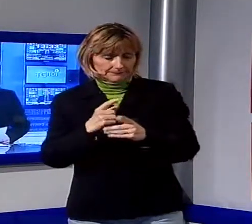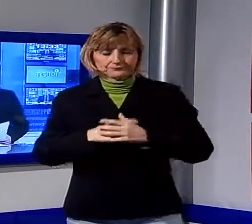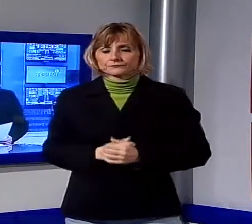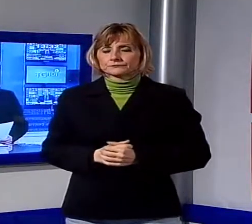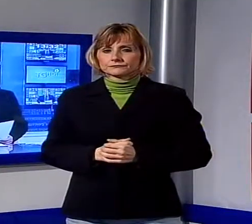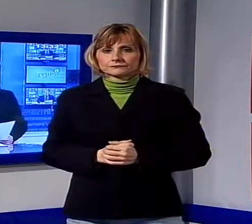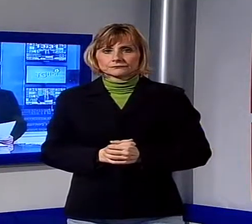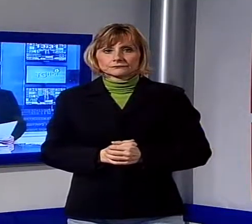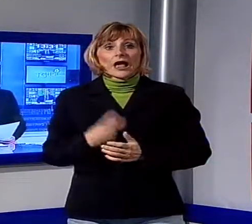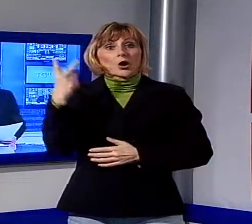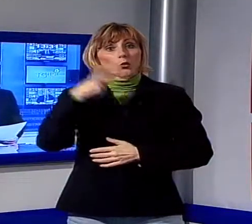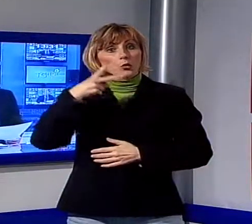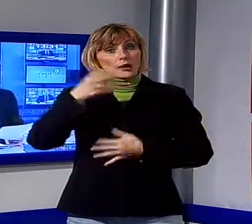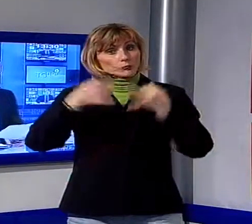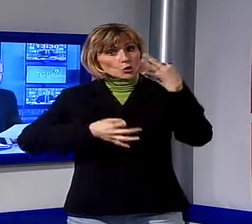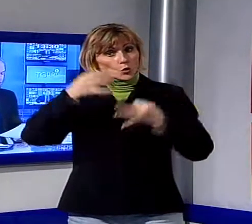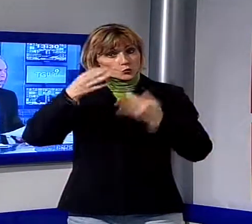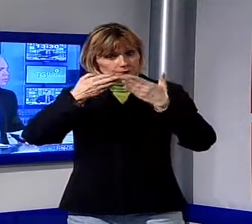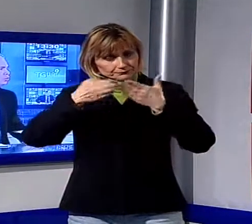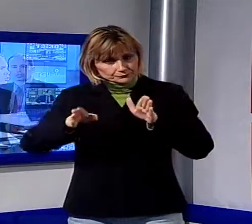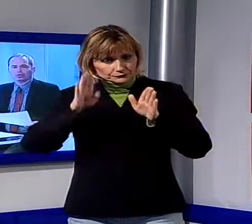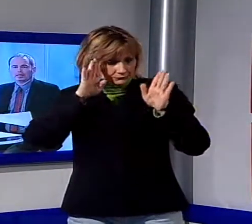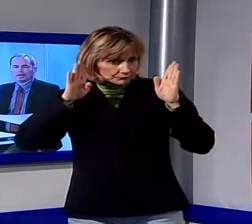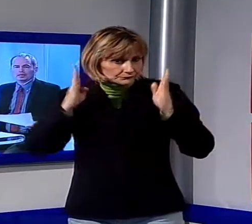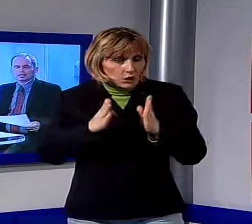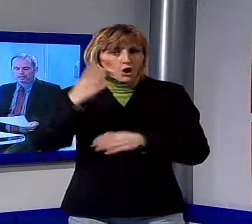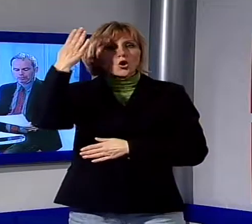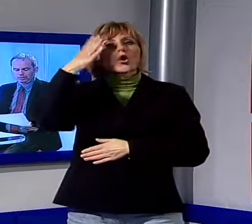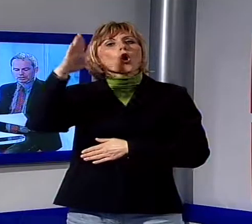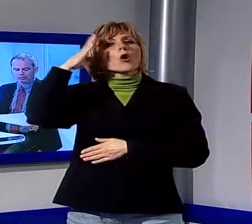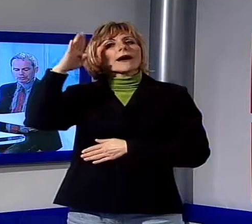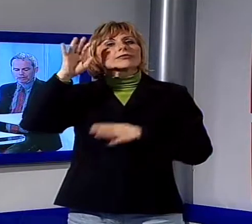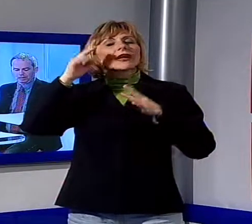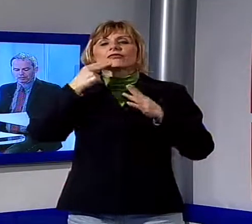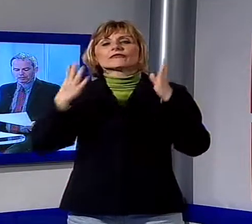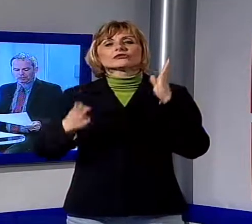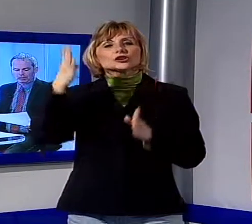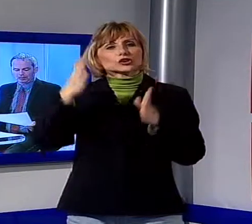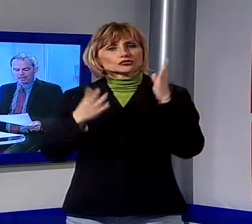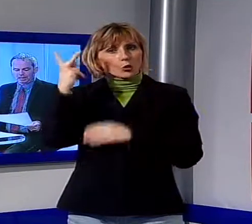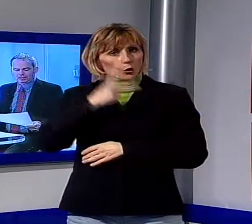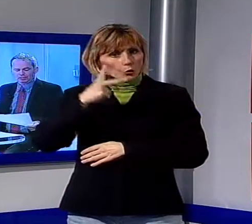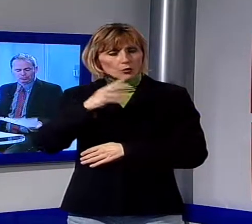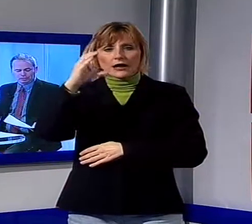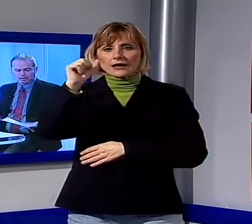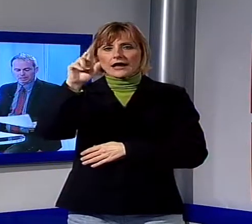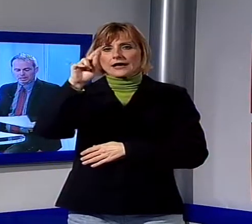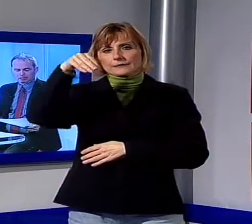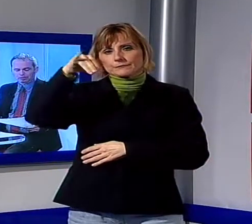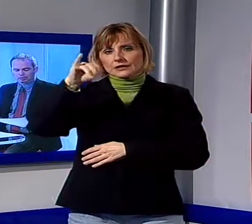ha aperto un nuovo filone nell'indagine sul comandante della Polizia Municipale Stefano Carmignani. Questa mattina la Polizia